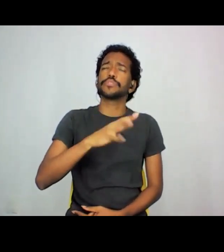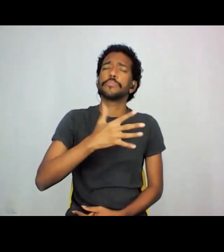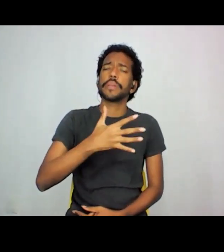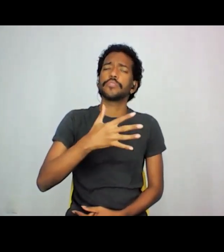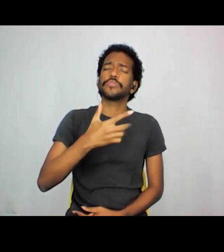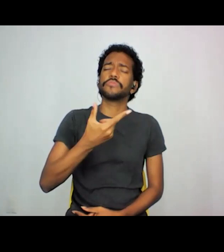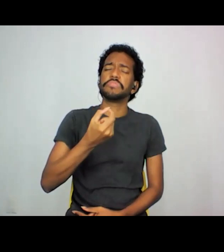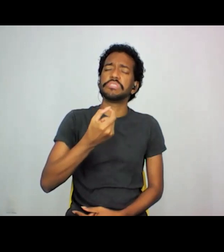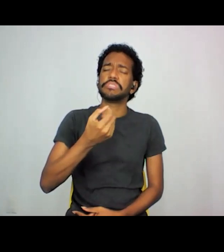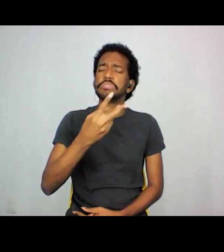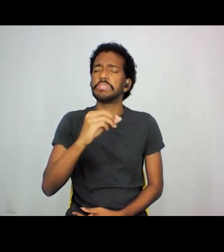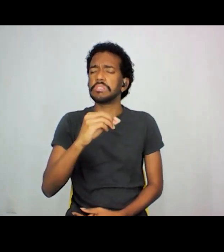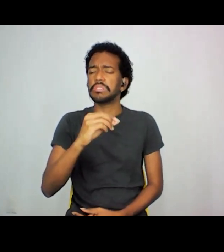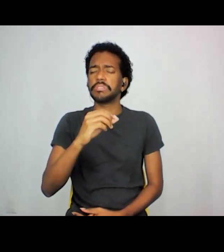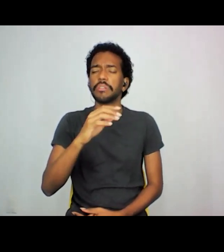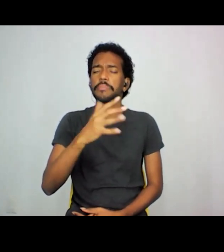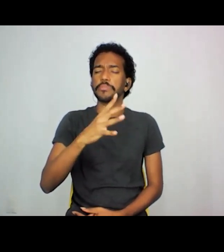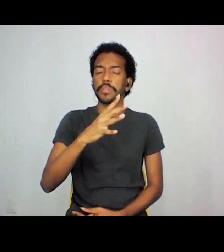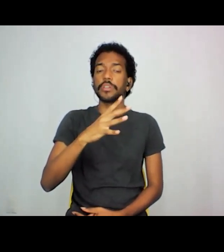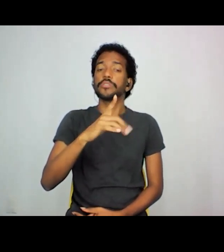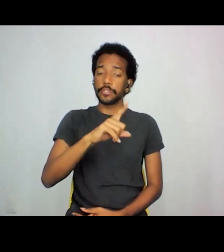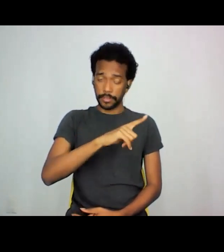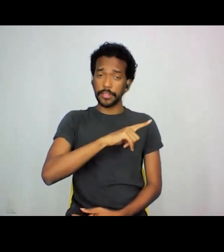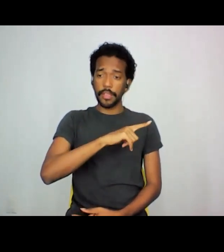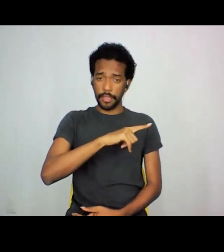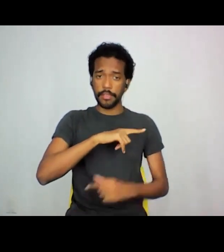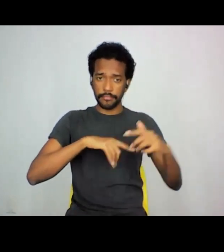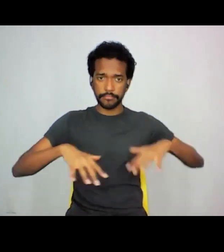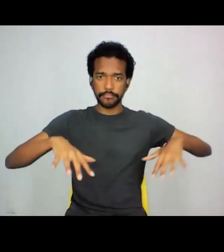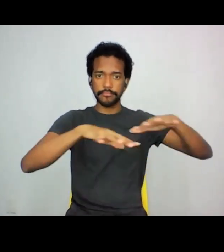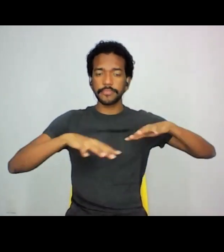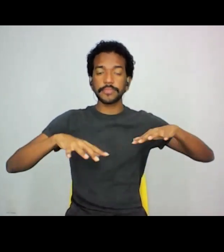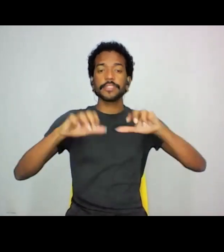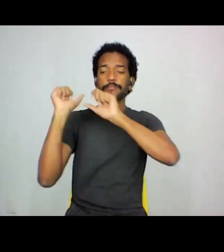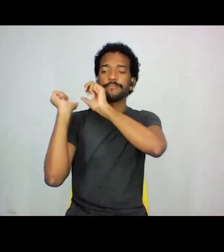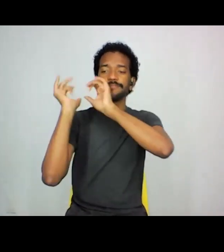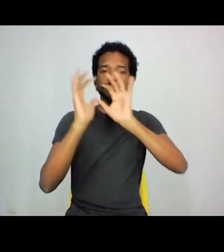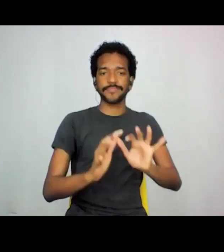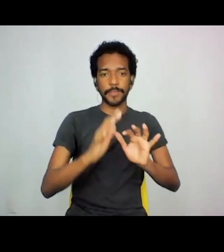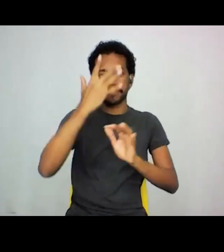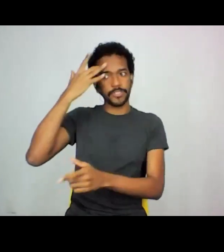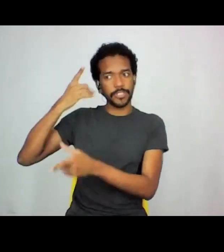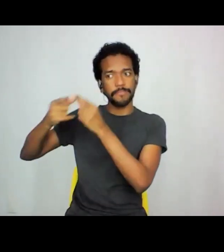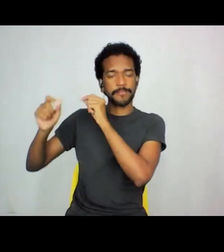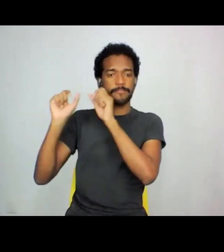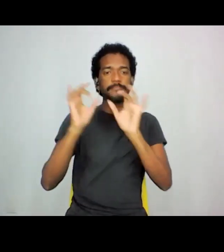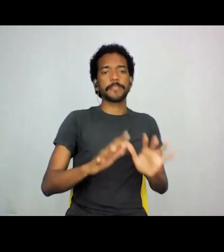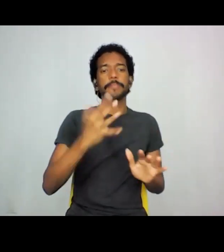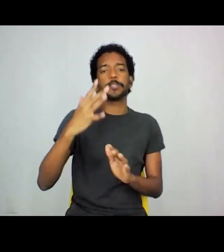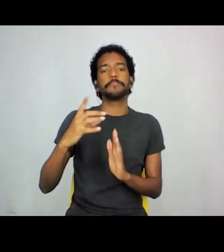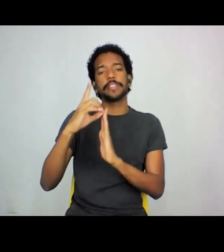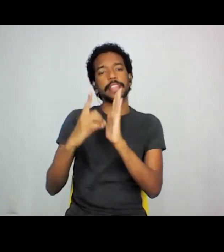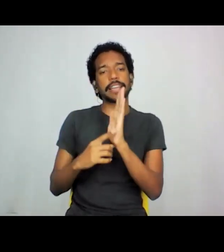muitos imigrantes vão para essa região, e, na década de 70, né, que tem a